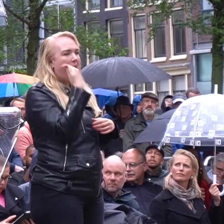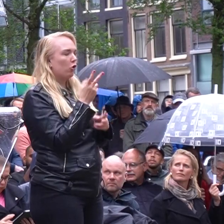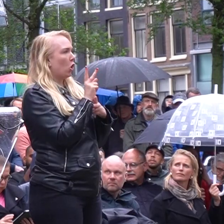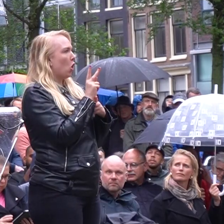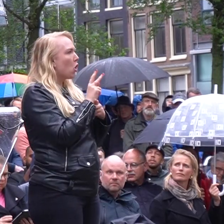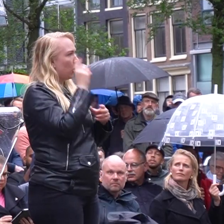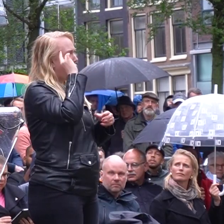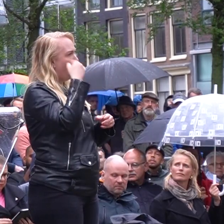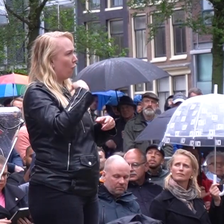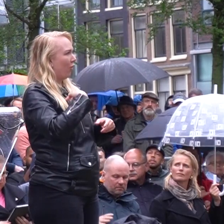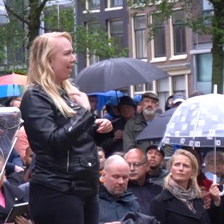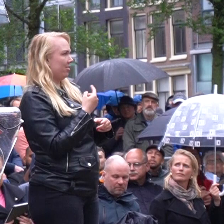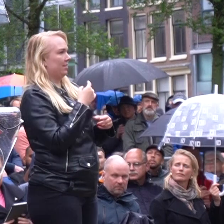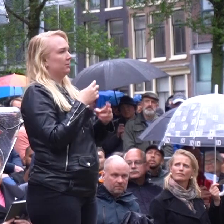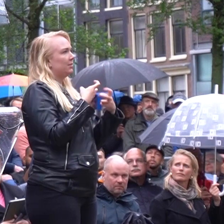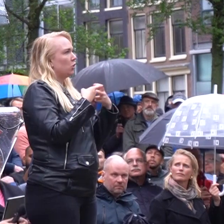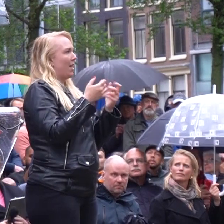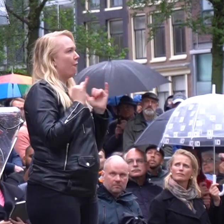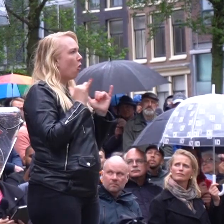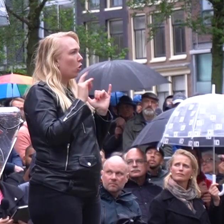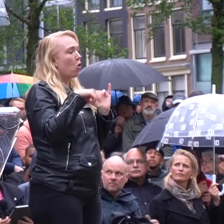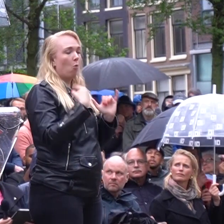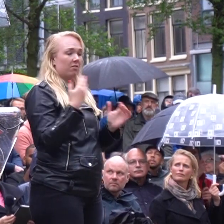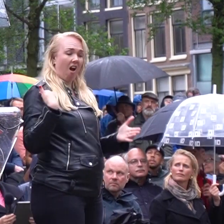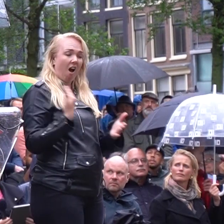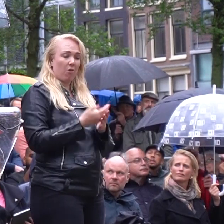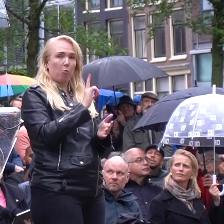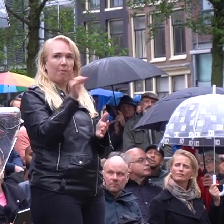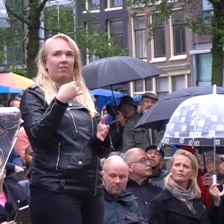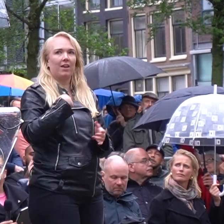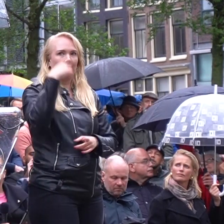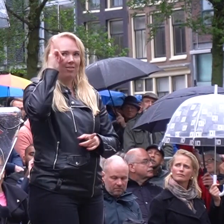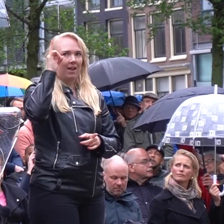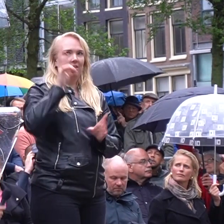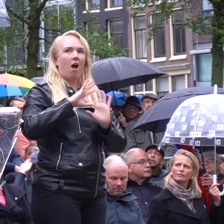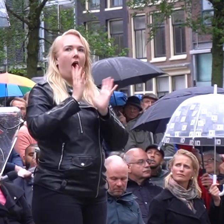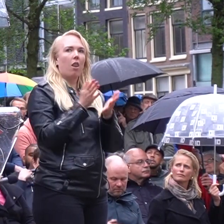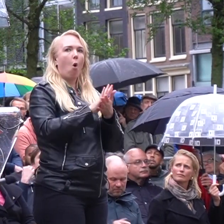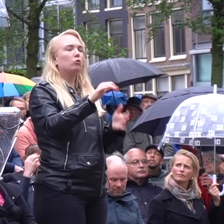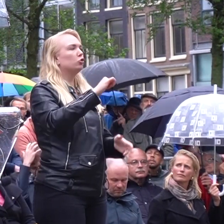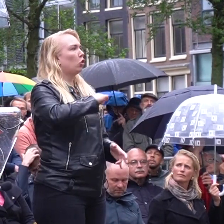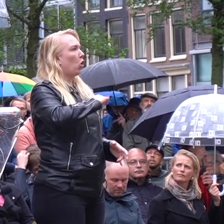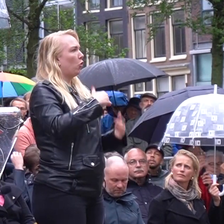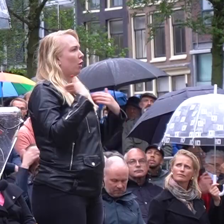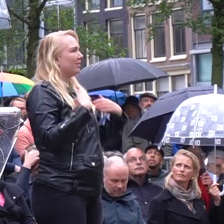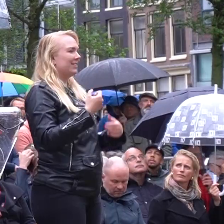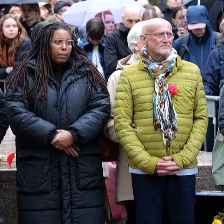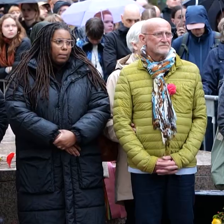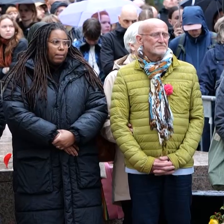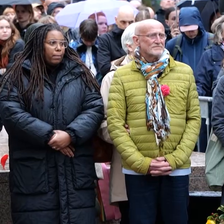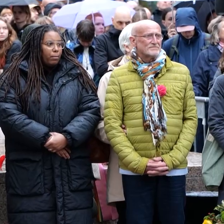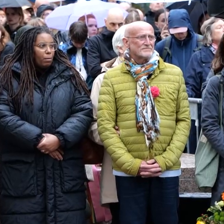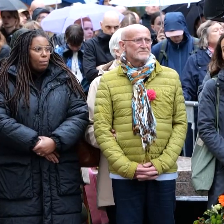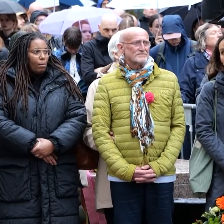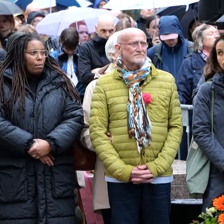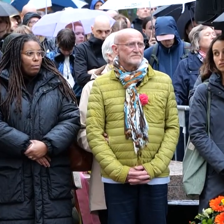geaardheid. Want vandaag en de afgelopen maanden sta ik stil bij alle onschuldige mensen die helaas niet in vrijheid leven